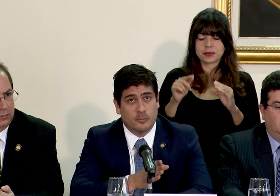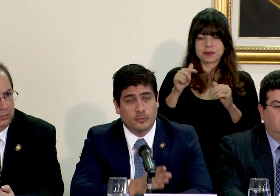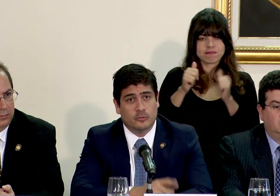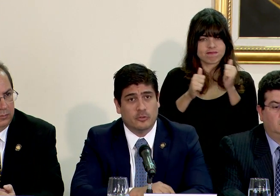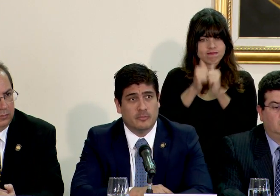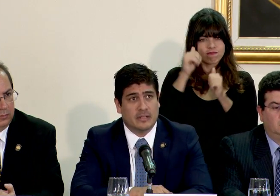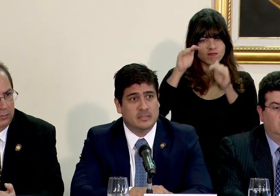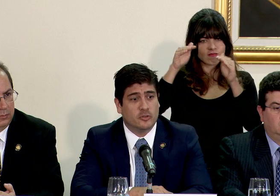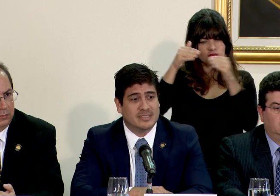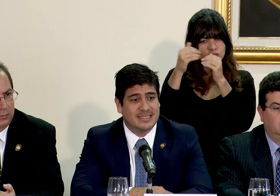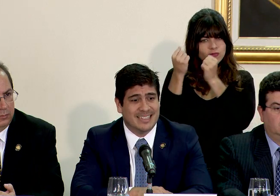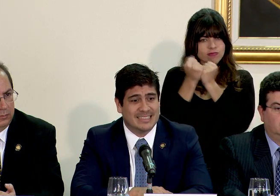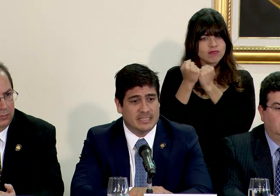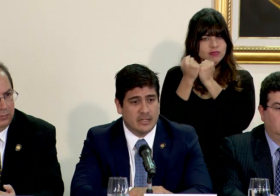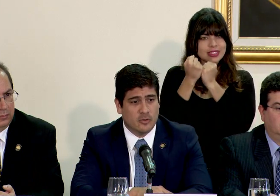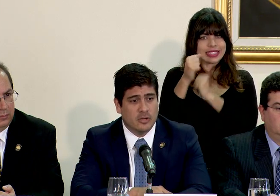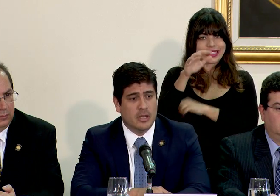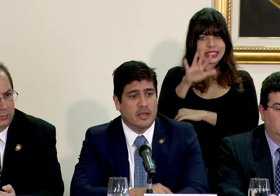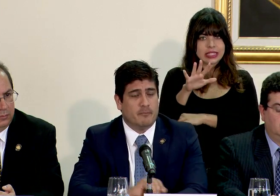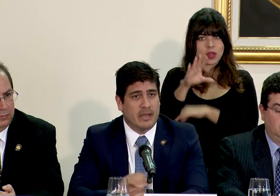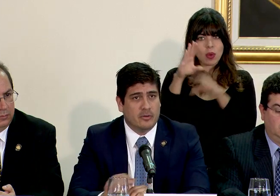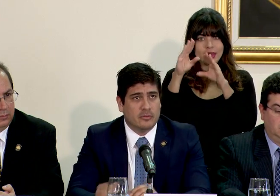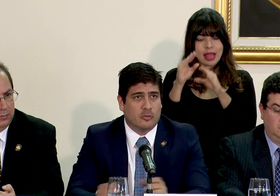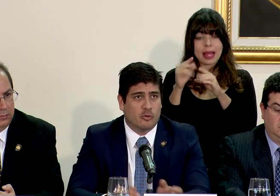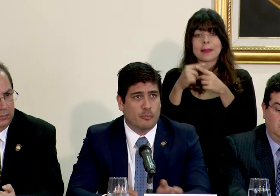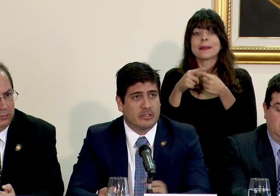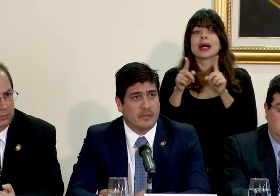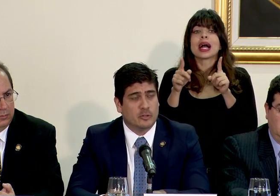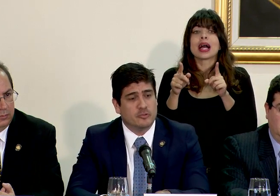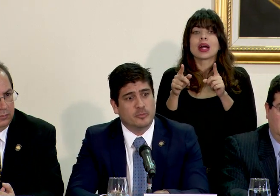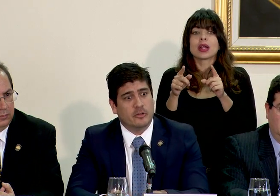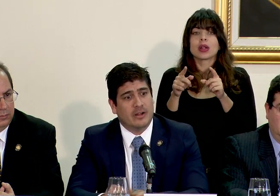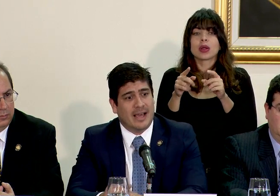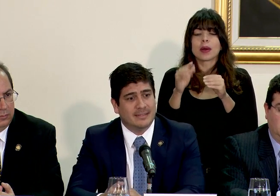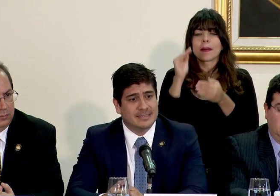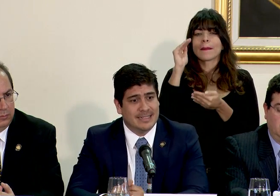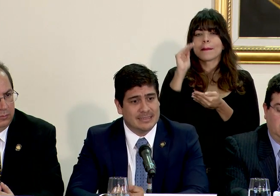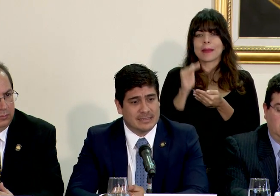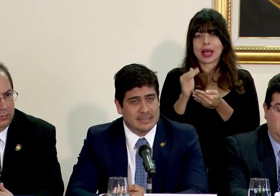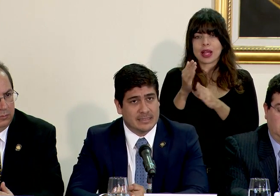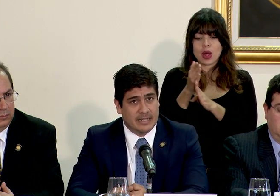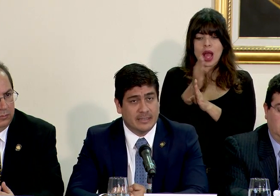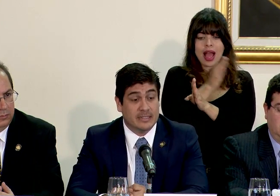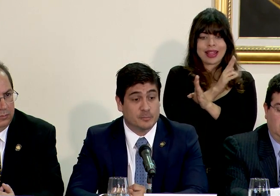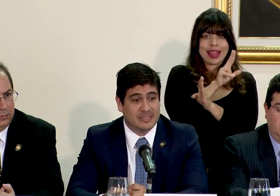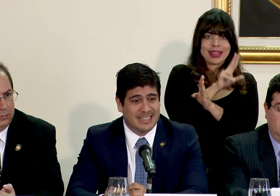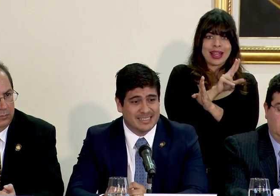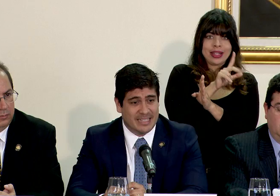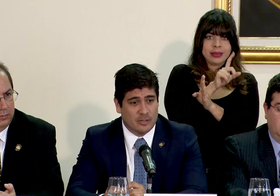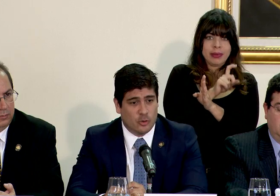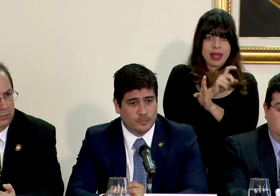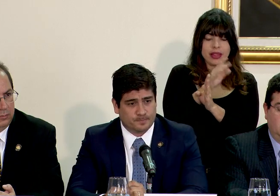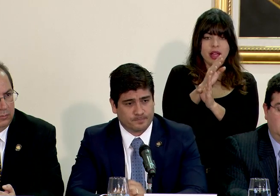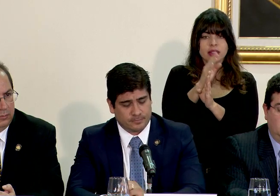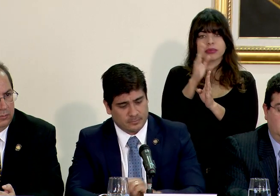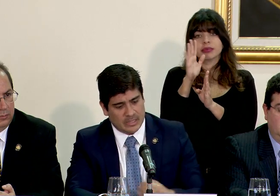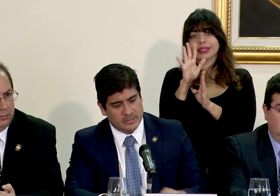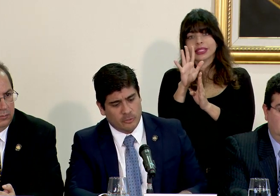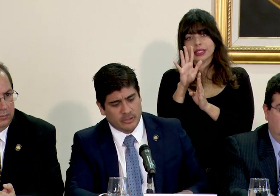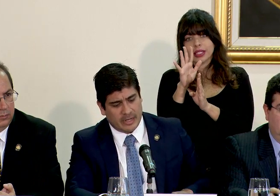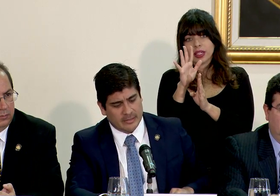concentra en un punto máximo que es el de las cinco, pero un comportamiento mucho menor antes de las tres treinta y después de las cinco